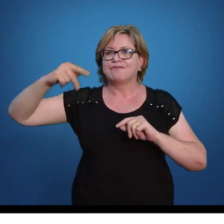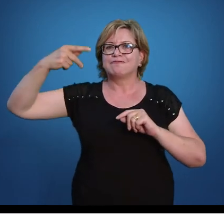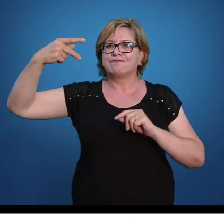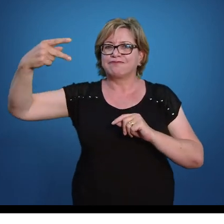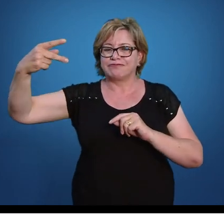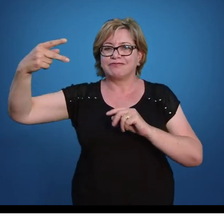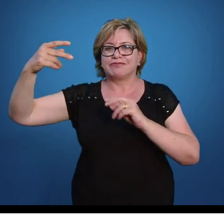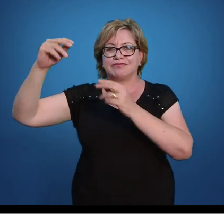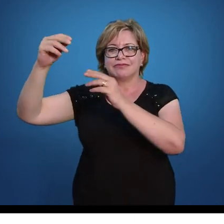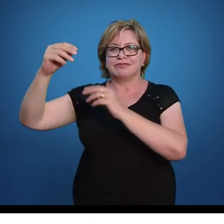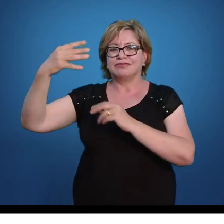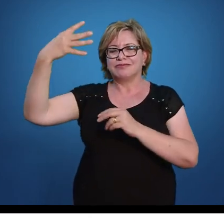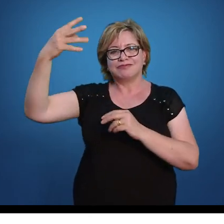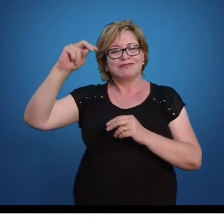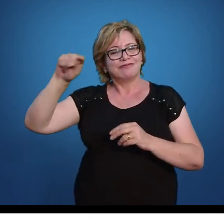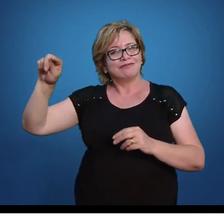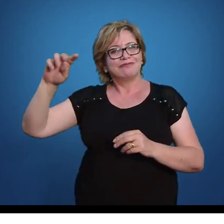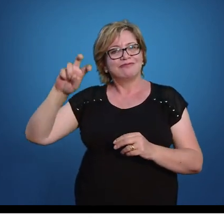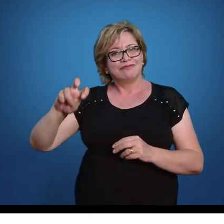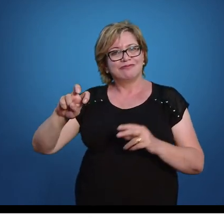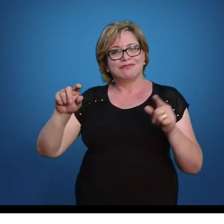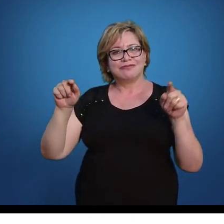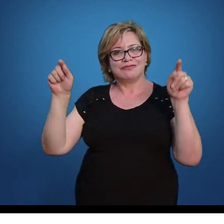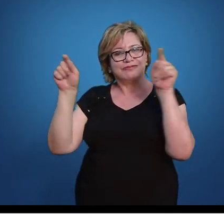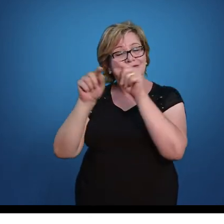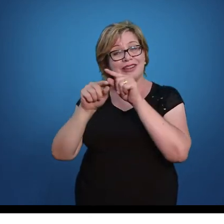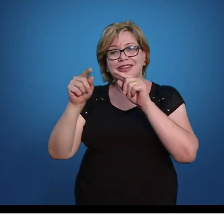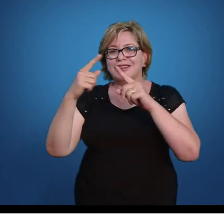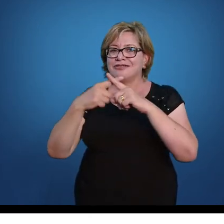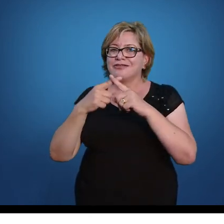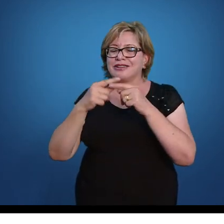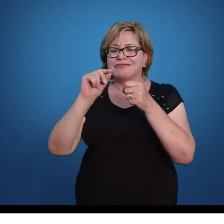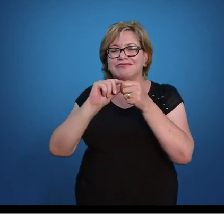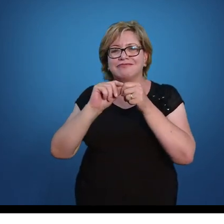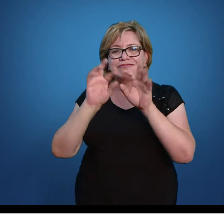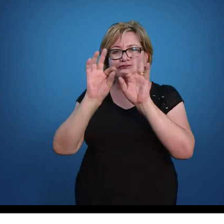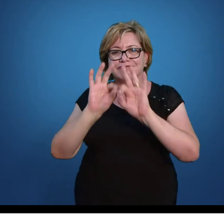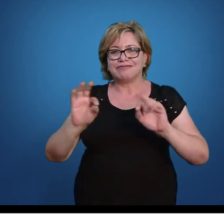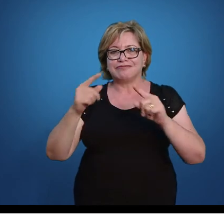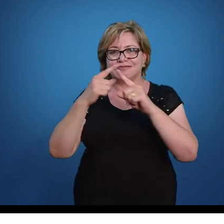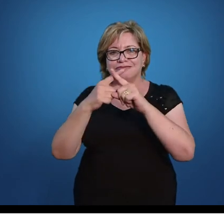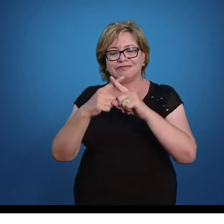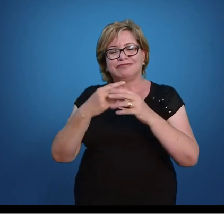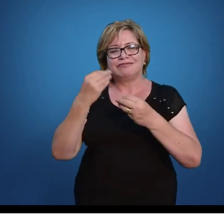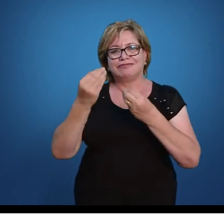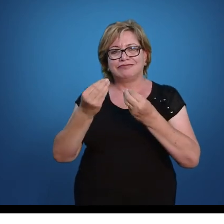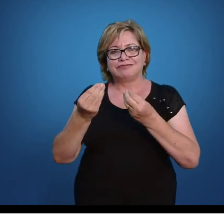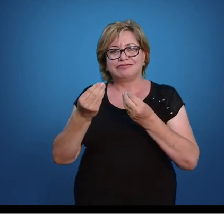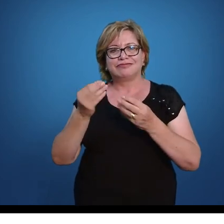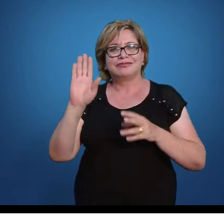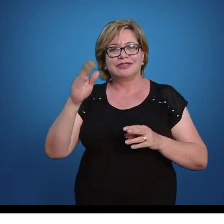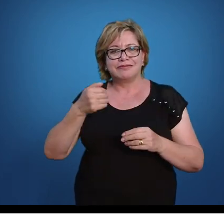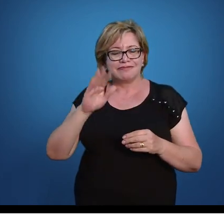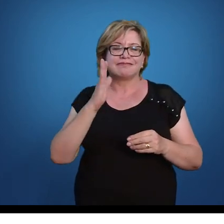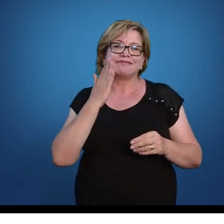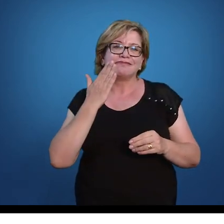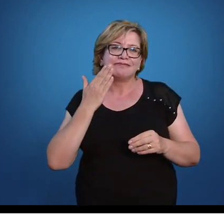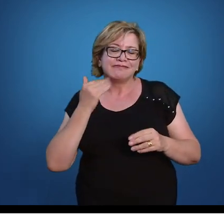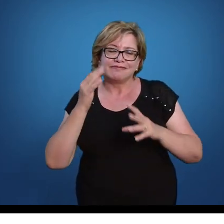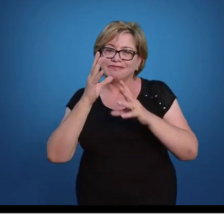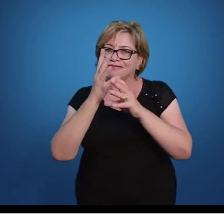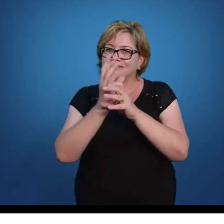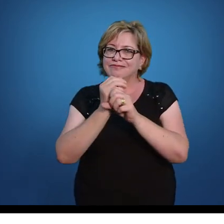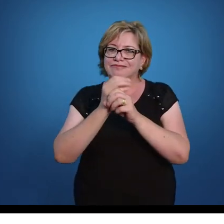aqui, vai virar 4 quintos. Então, o que a gente fez? Transformou a divisão para tornar mais fácil o